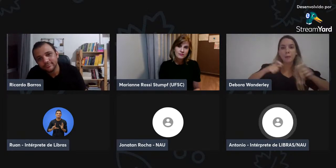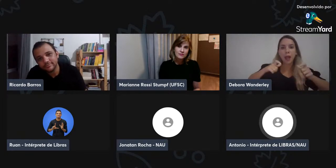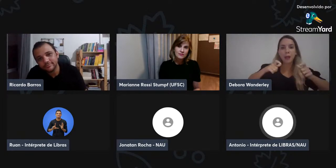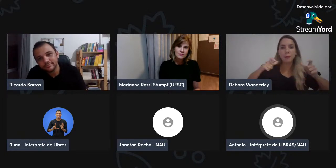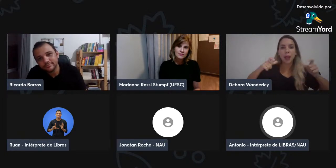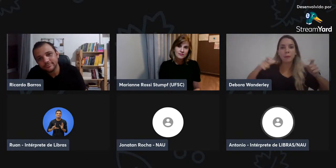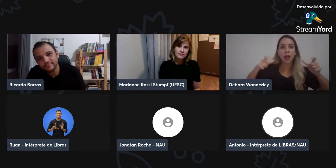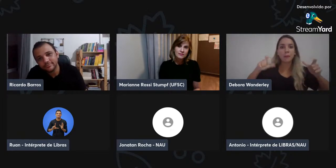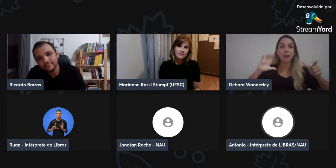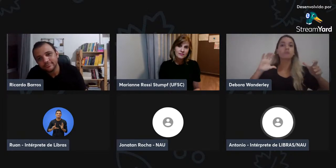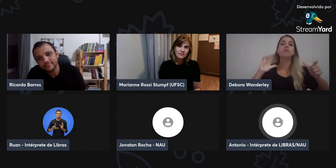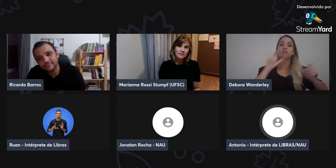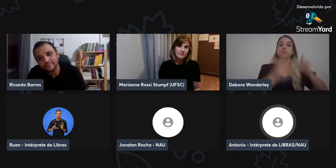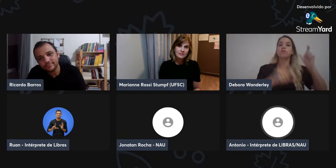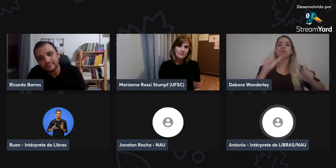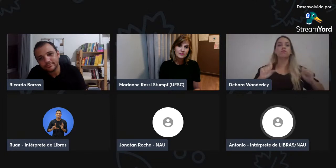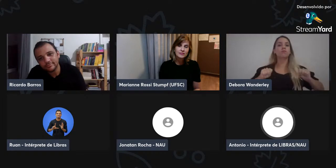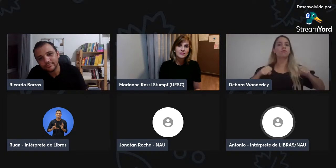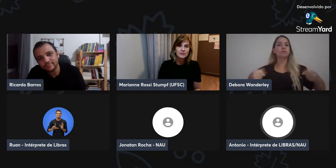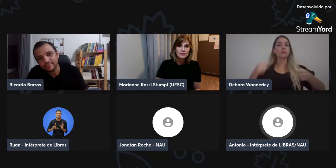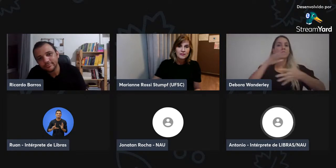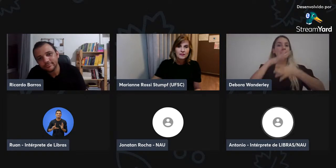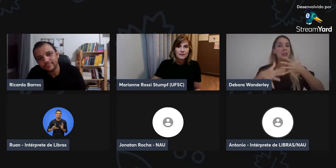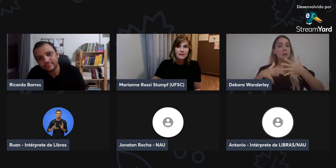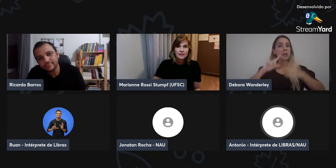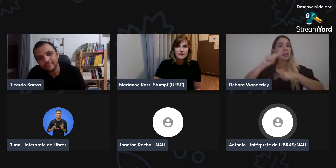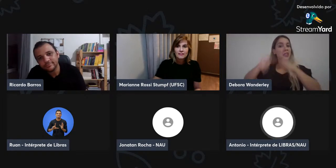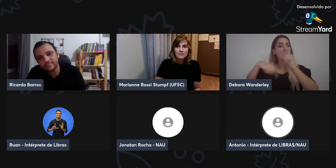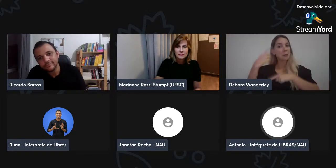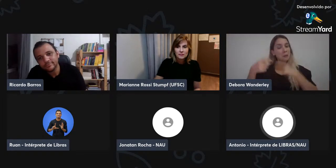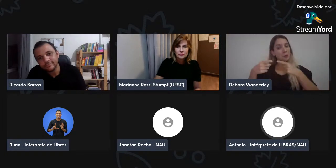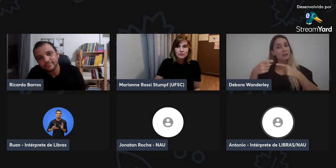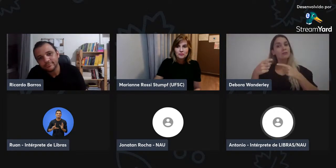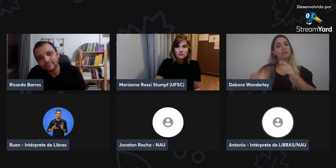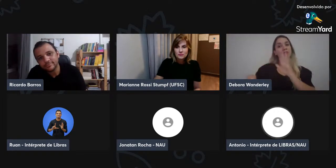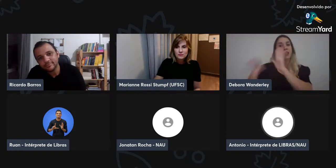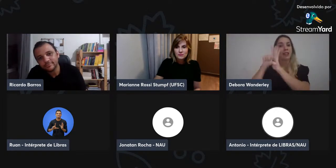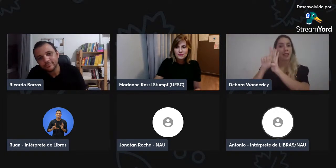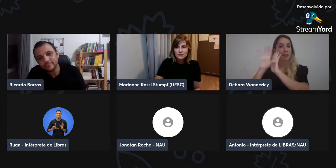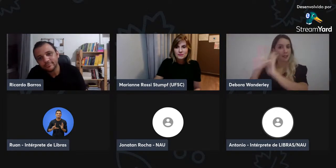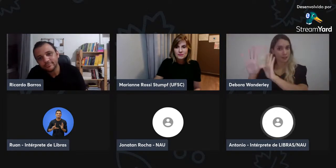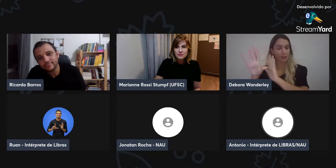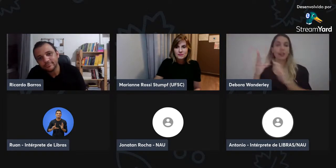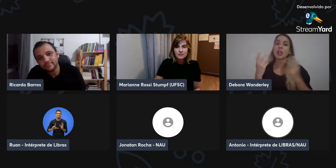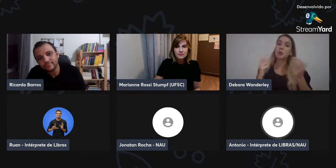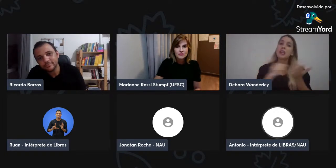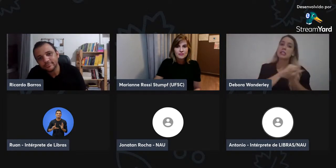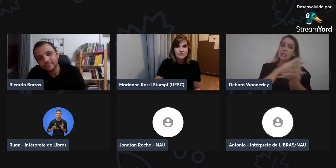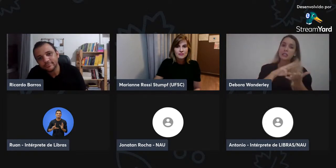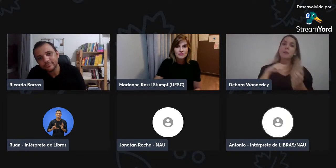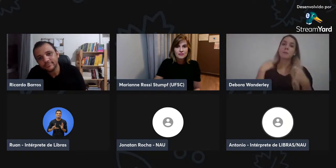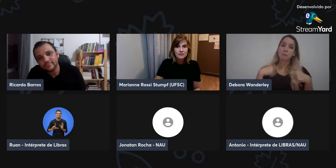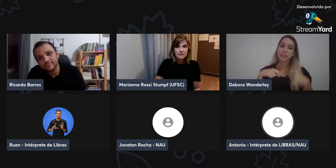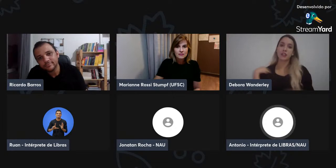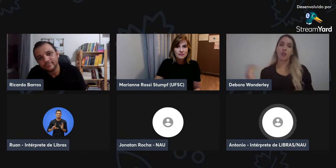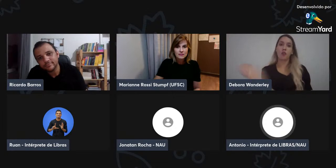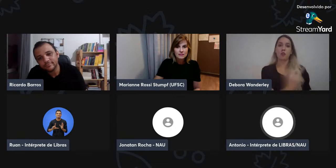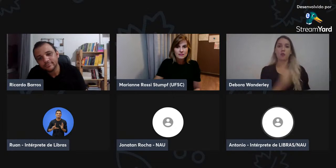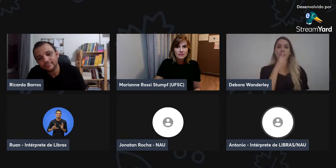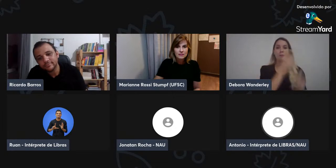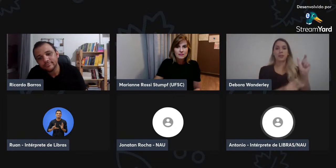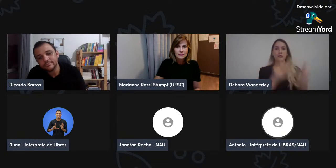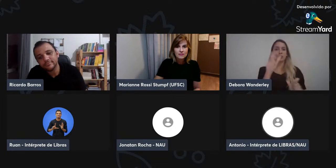da comunicação e foi divulgando, foi crescendo e hoje ela se tornou uma língua, tem o seu desenvolvimento, é